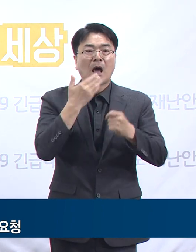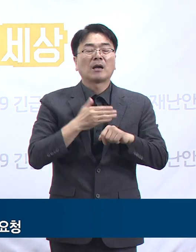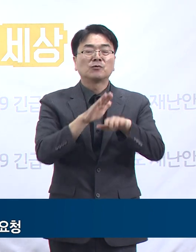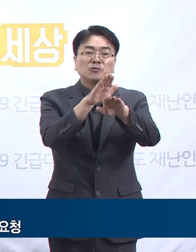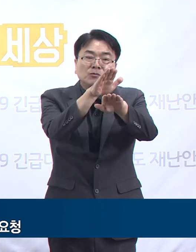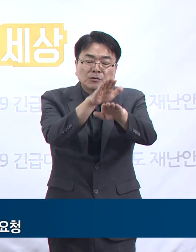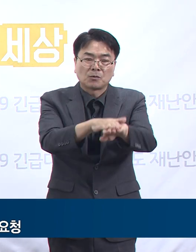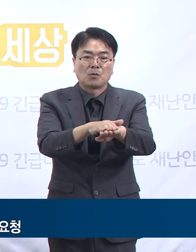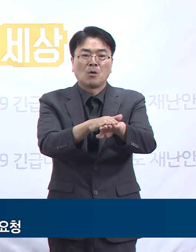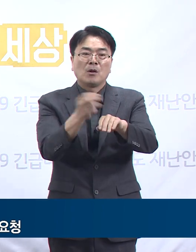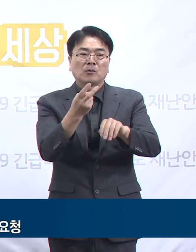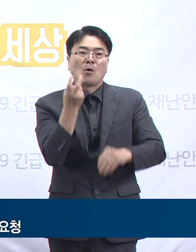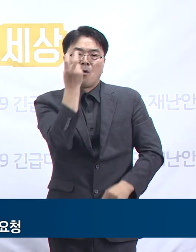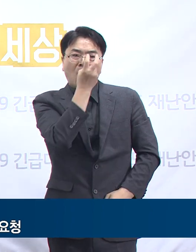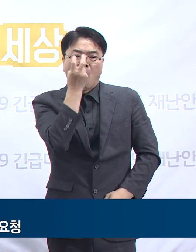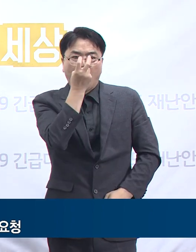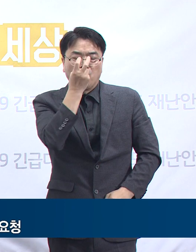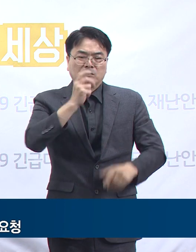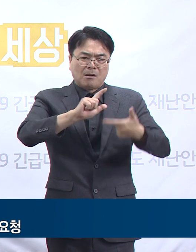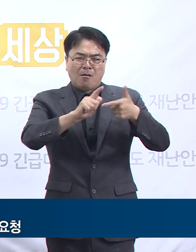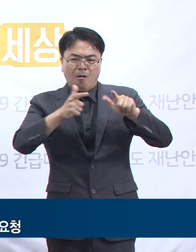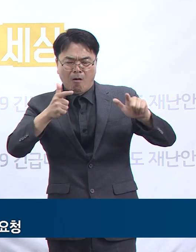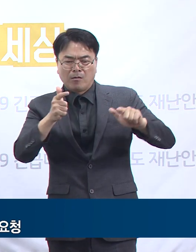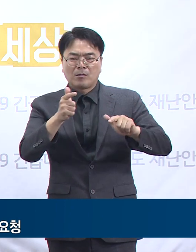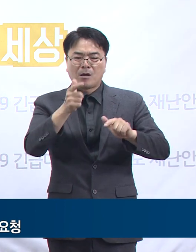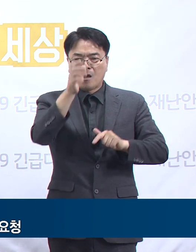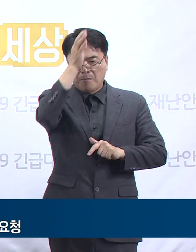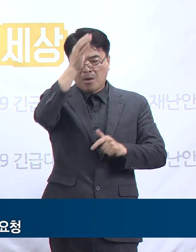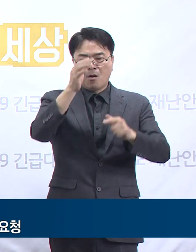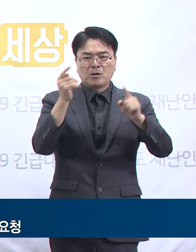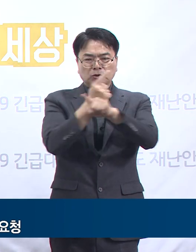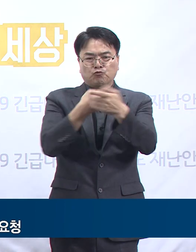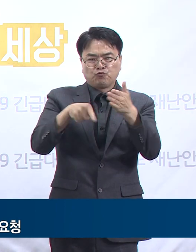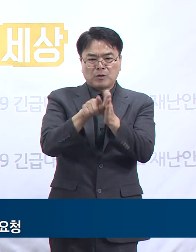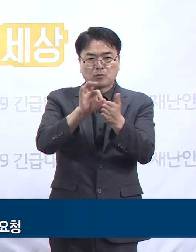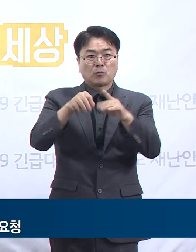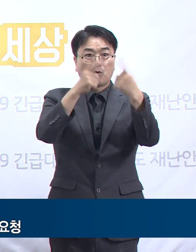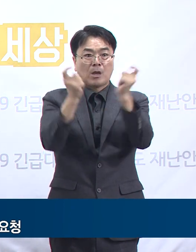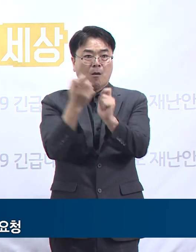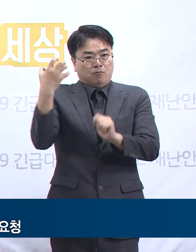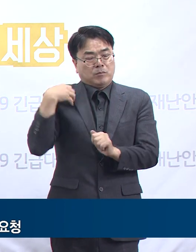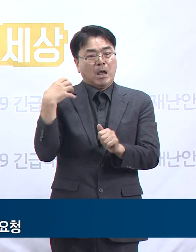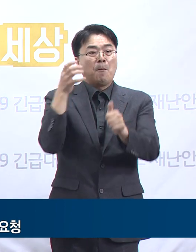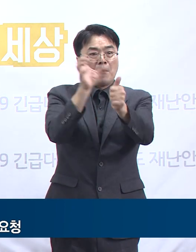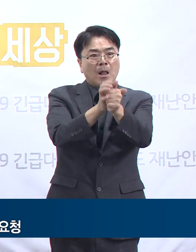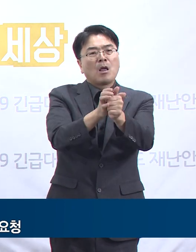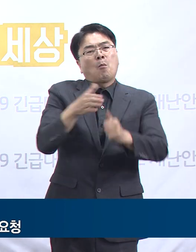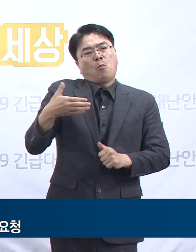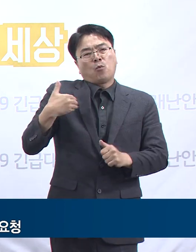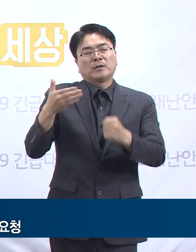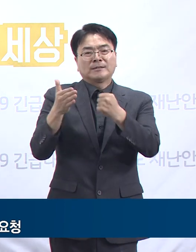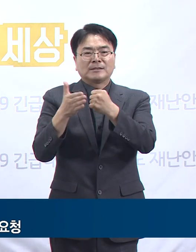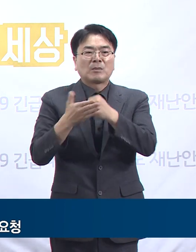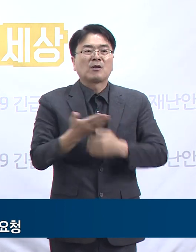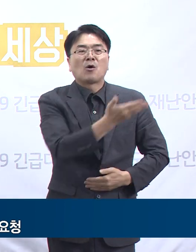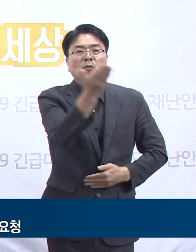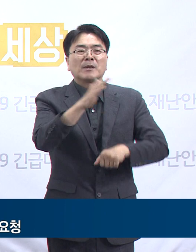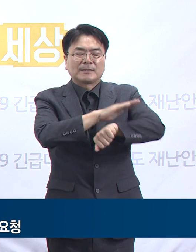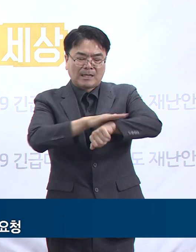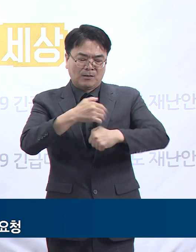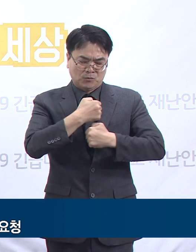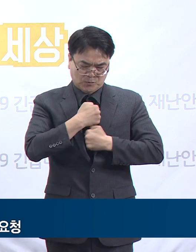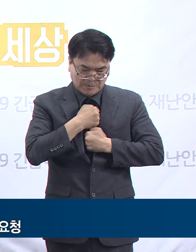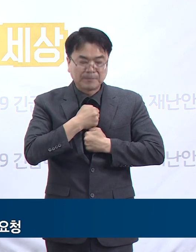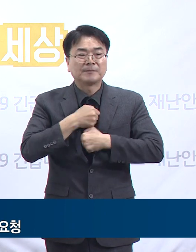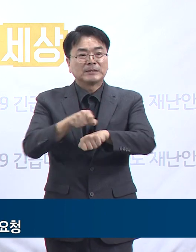및 검사, 조사, 치료 등 방역 비용도 구상 청구될 수 있으니 도민 여러분께서는 이 점 유념하여 주시기 부탁드립니다.